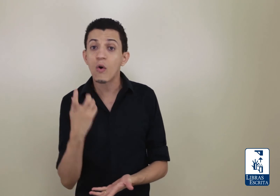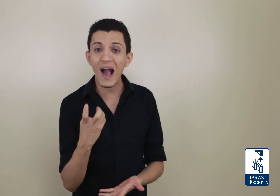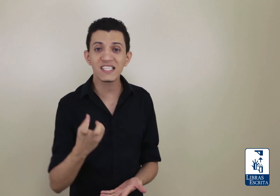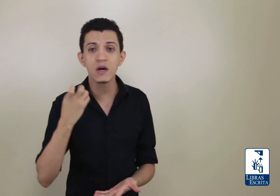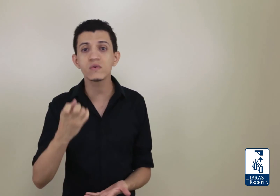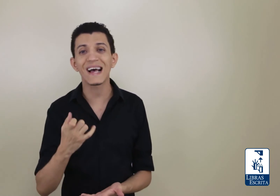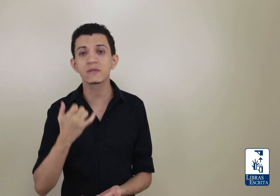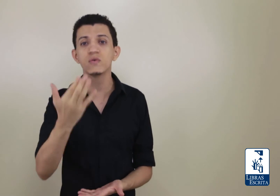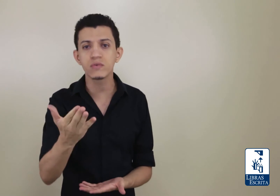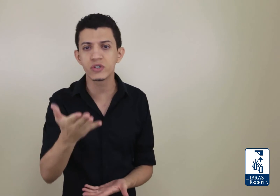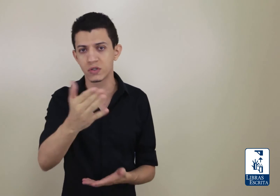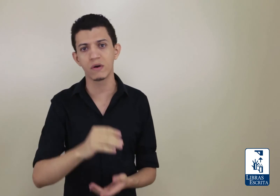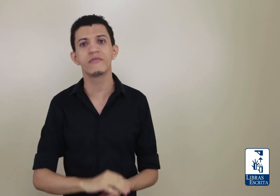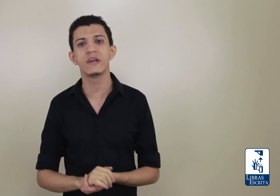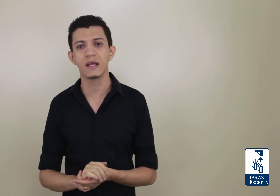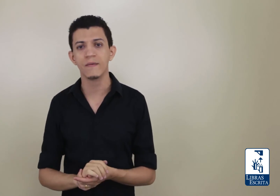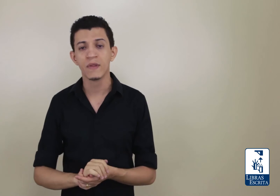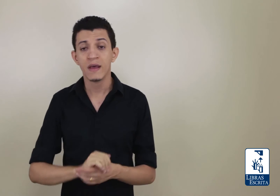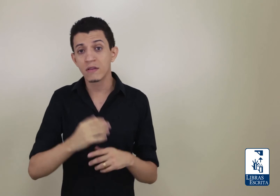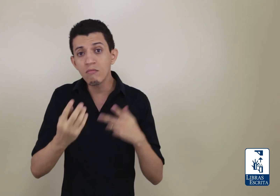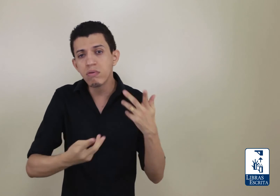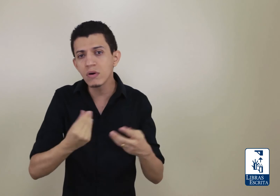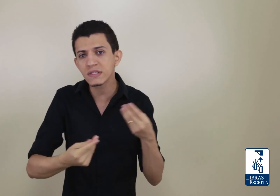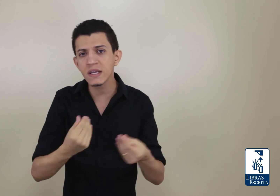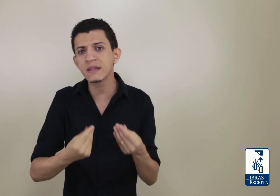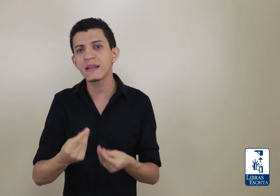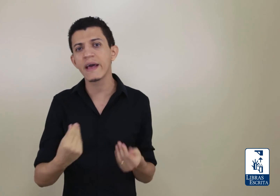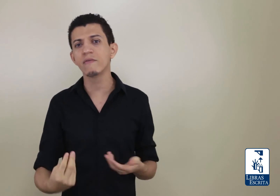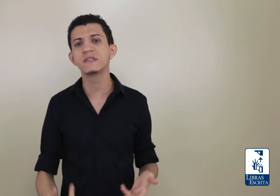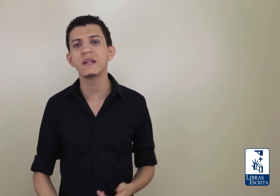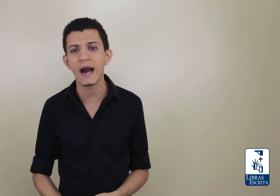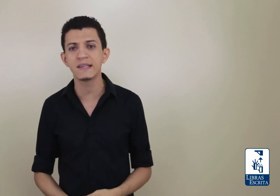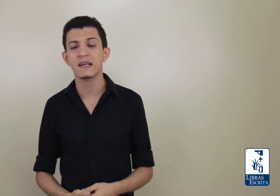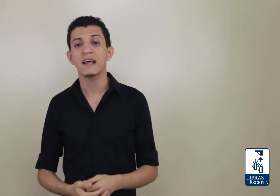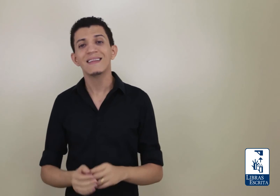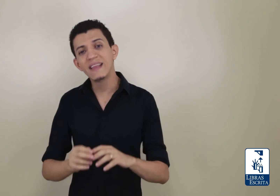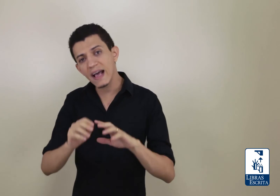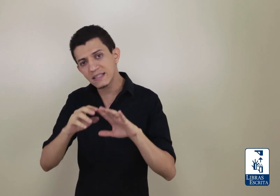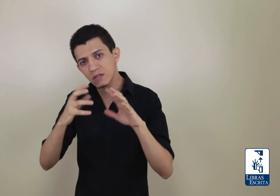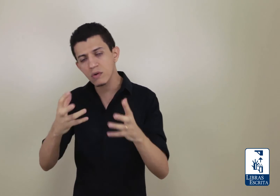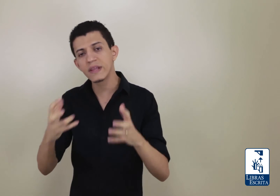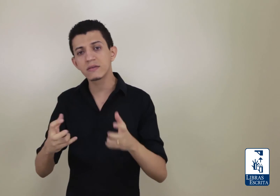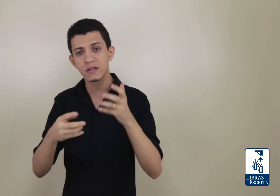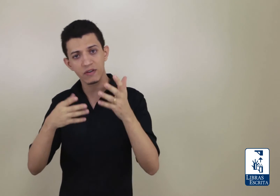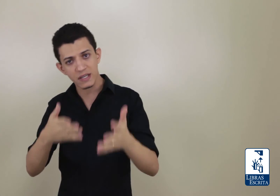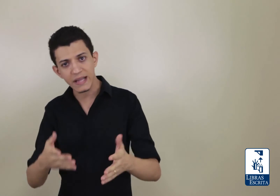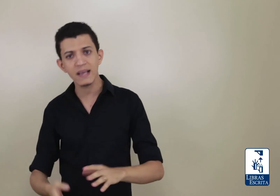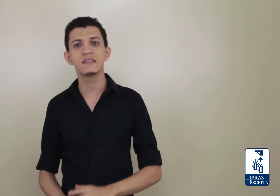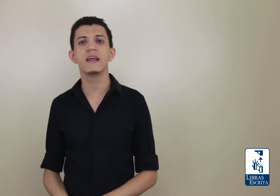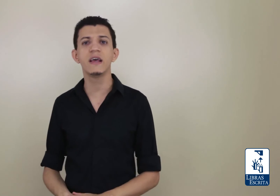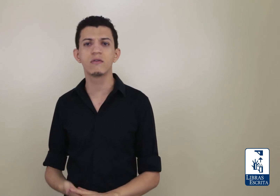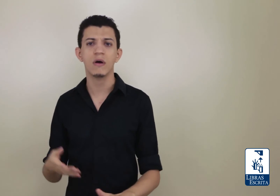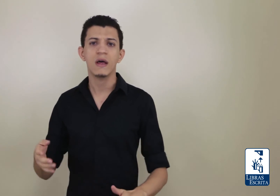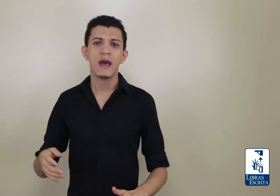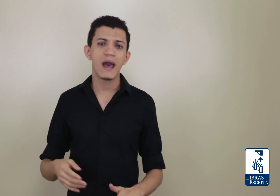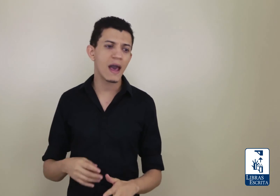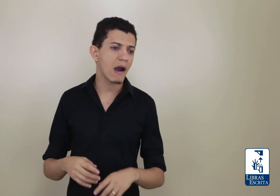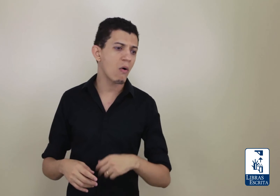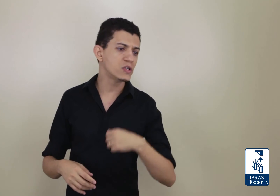Quais são os assuntos de sua vida? Então busque entender os sinais desses contextos que você está inserido, onde